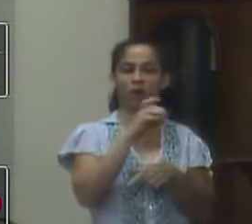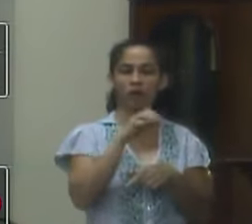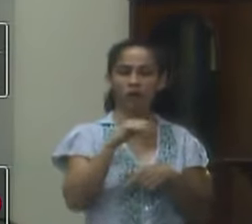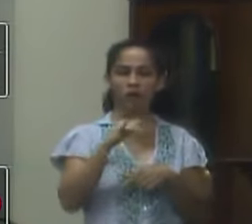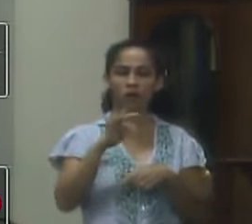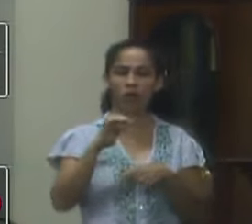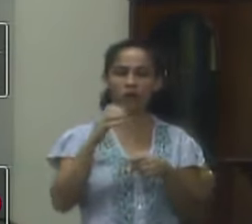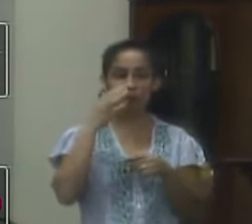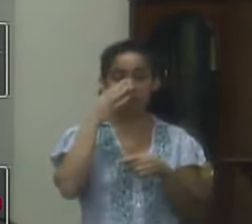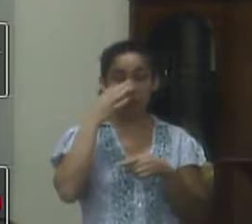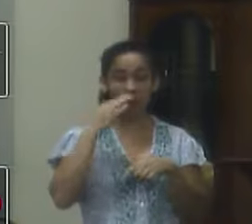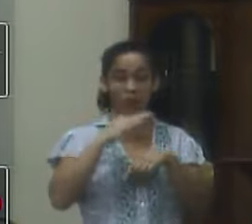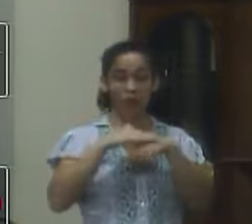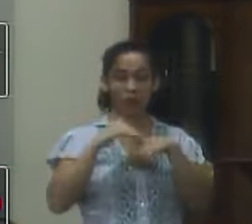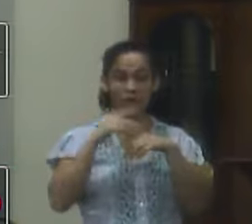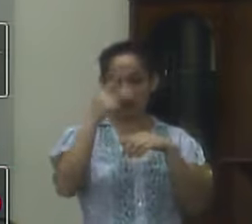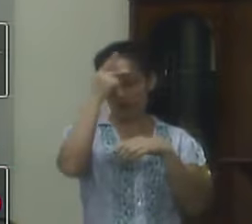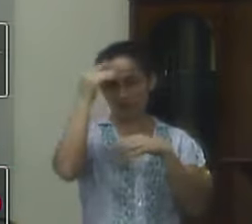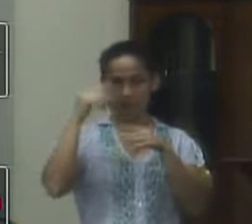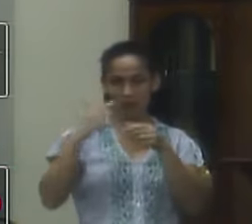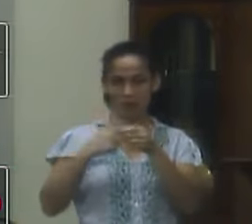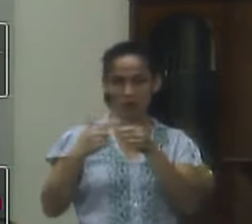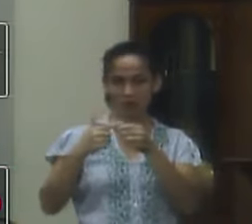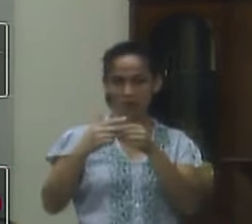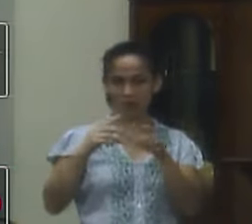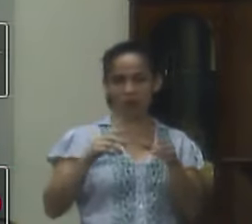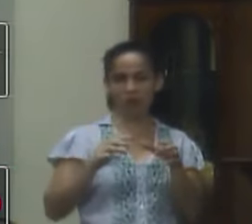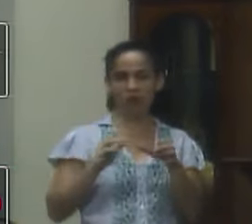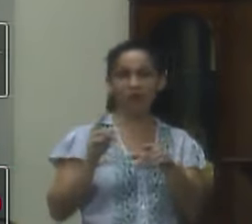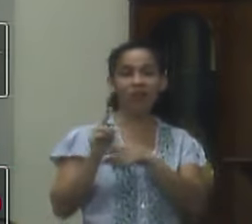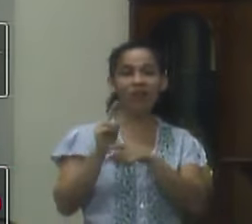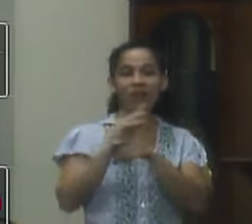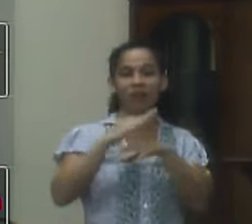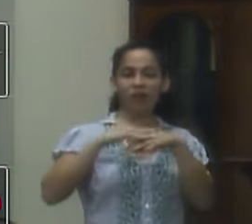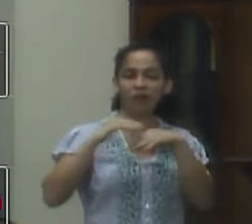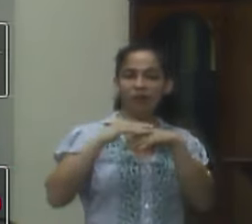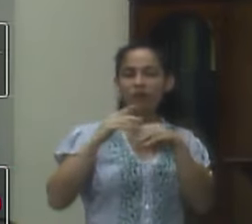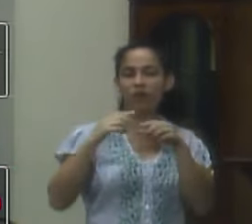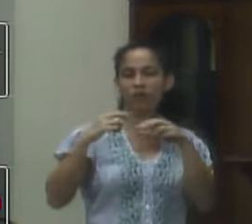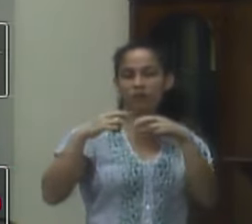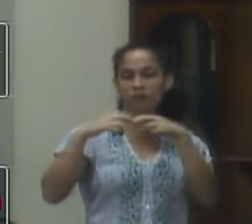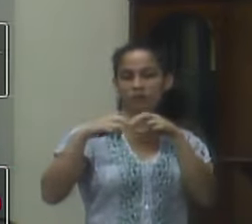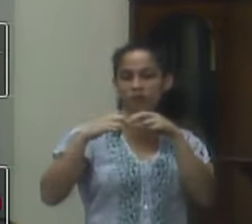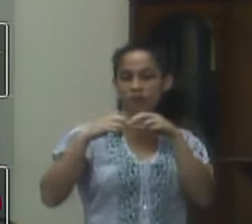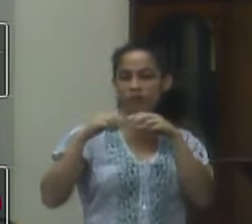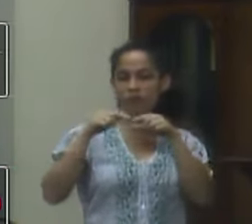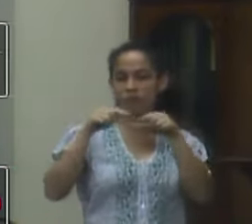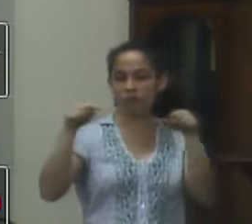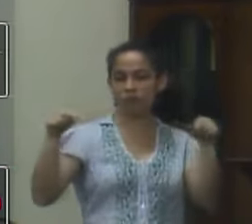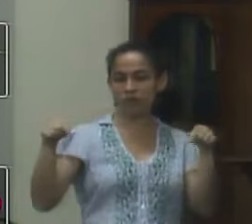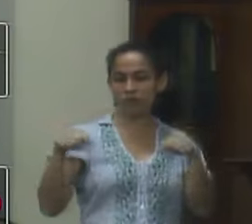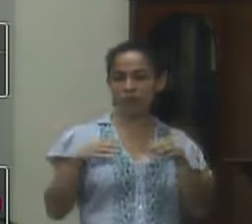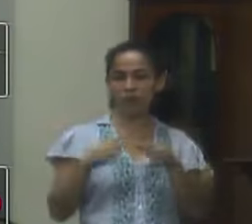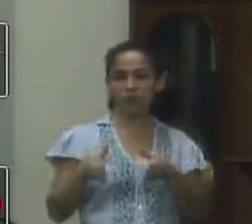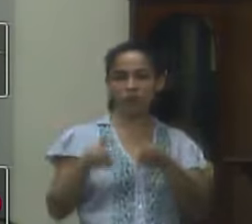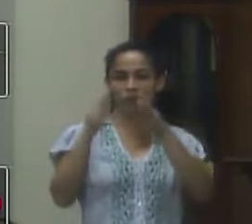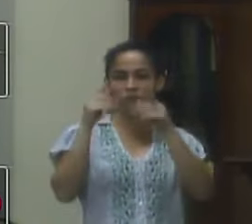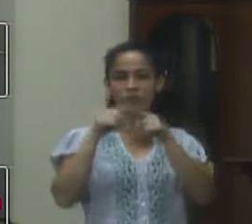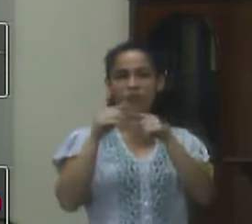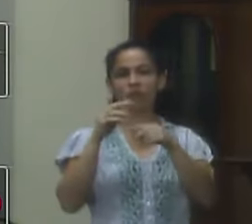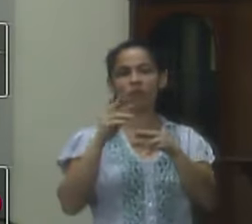tem um apreço muito grande para os municípios que façam a conservação dos trens dos vagões dos prédios